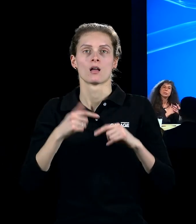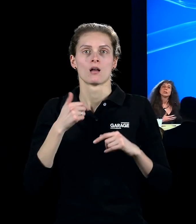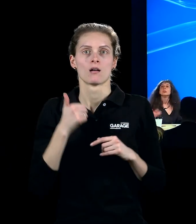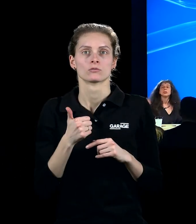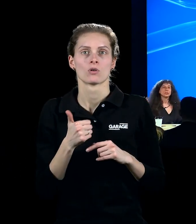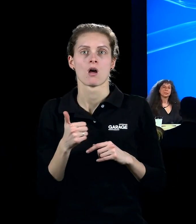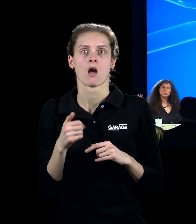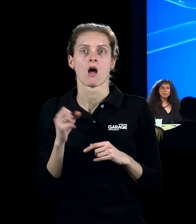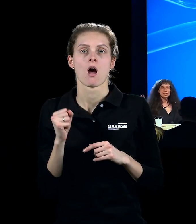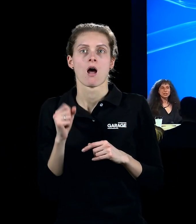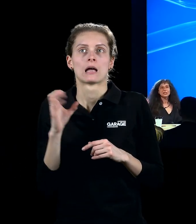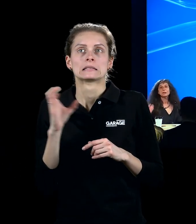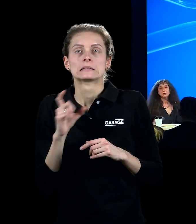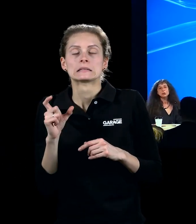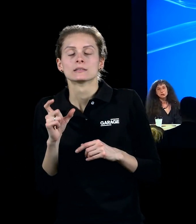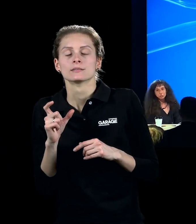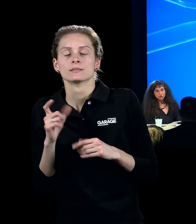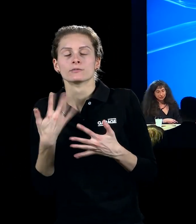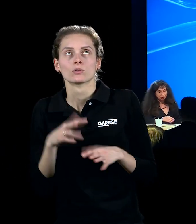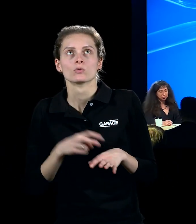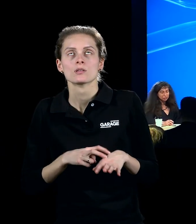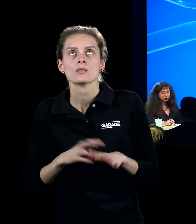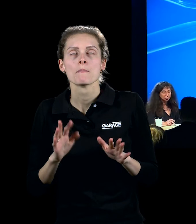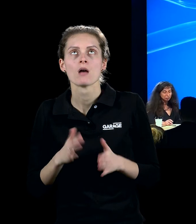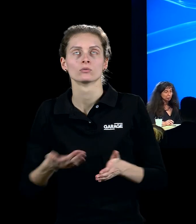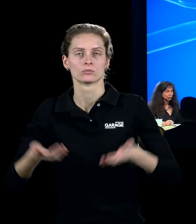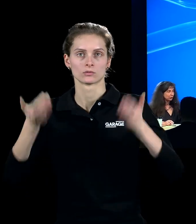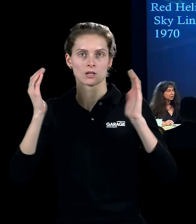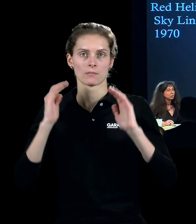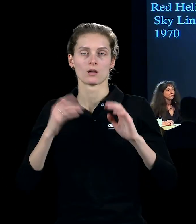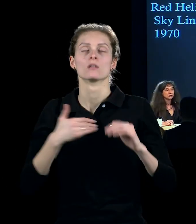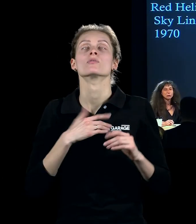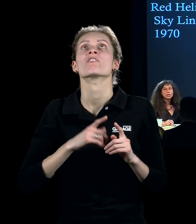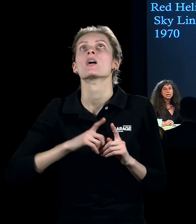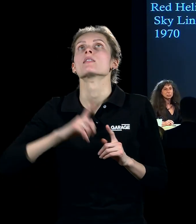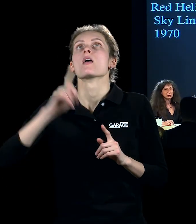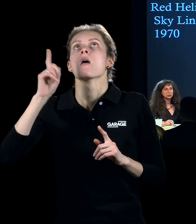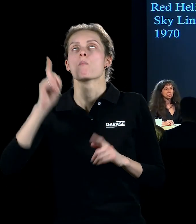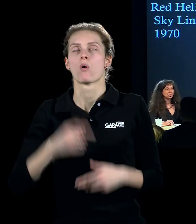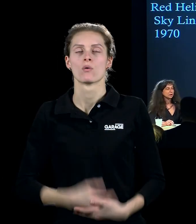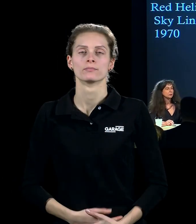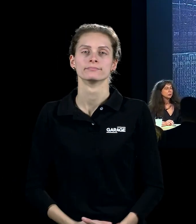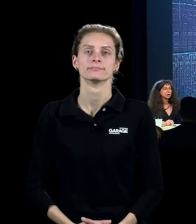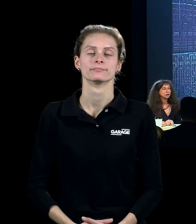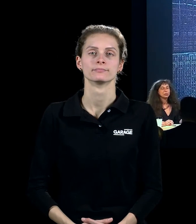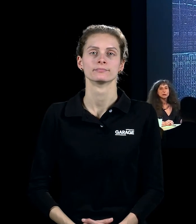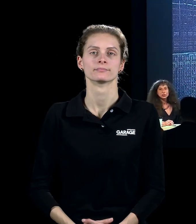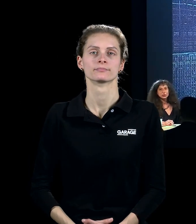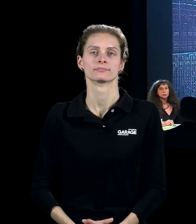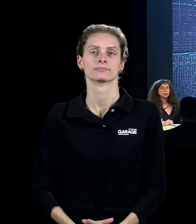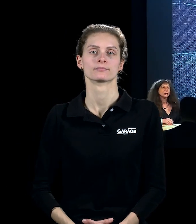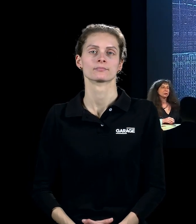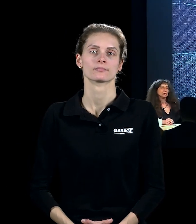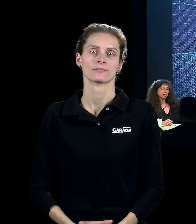наконец вот абсолютное, наконец его можно не бояться, и поэтому вот эта устремленность в небо, которые, эти прекрасные парящие в